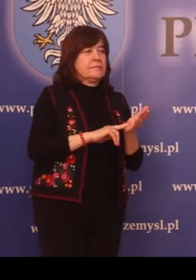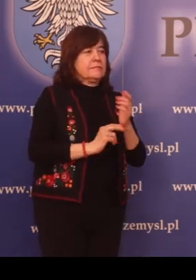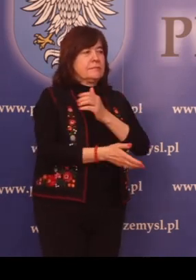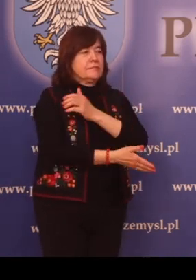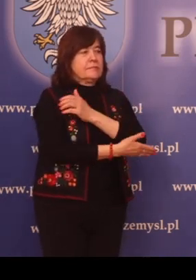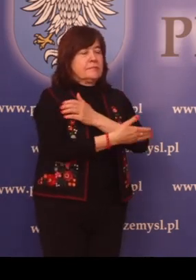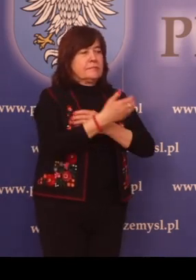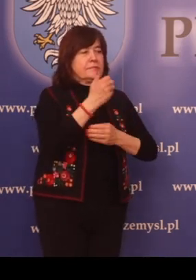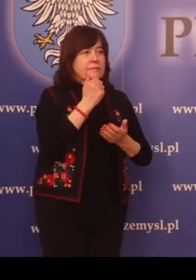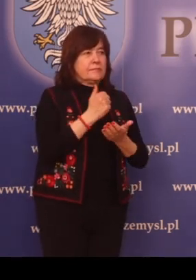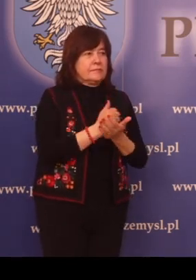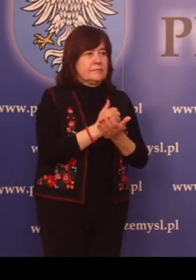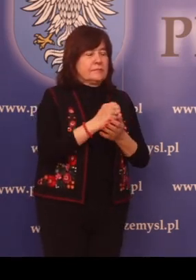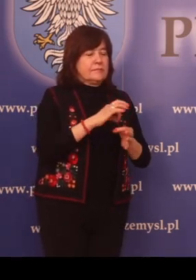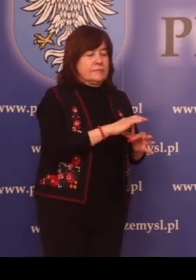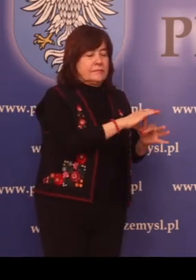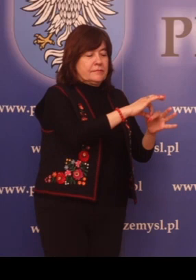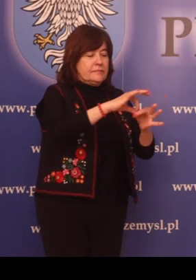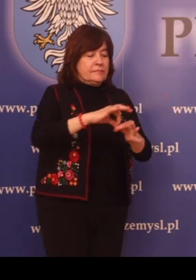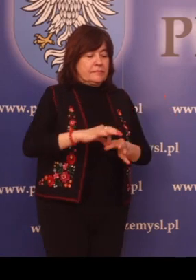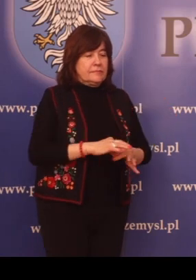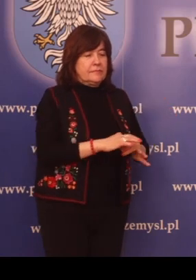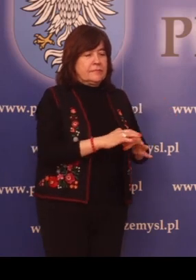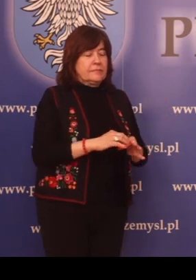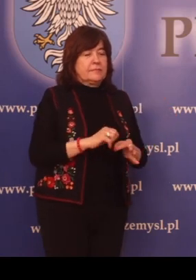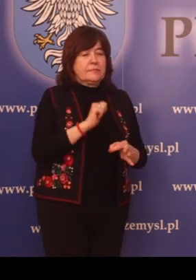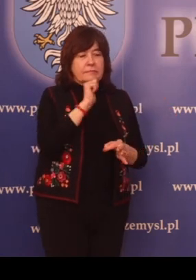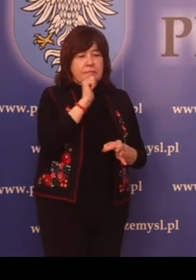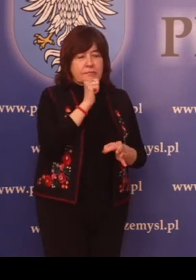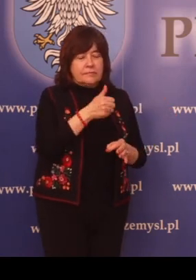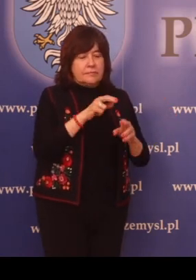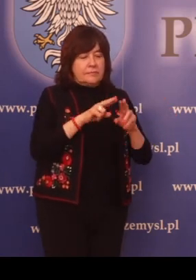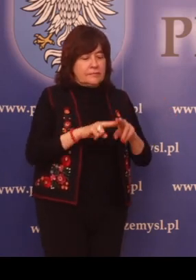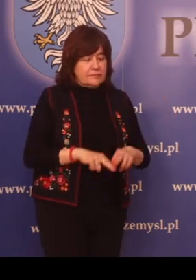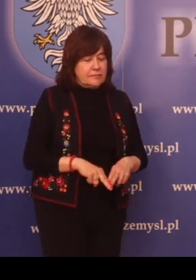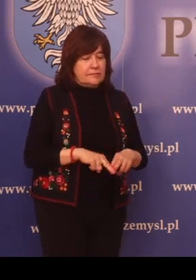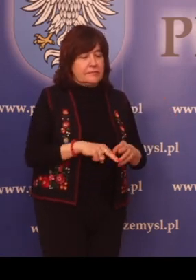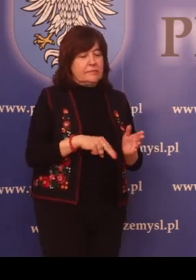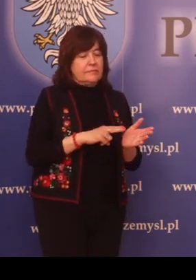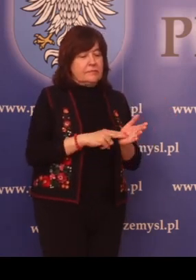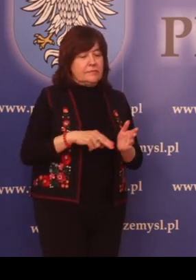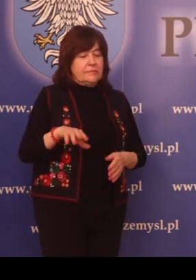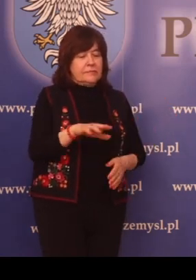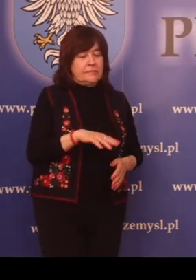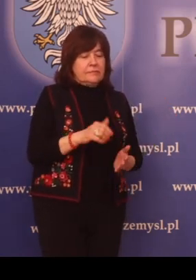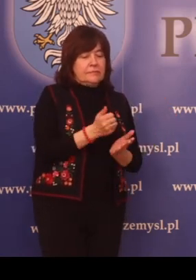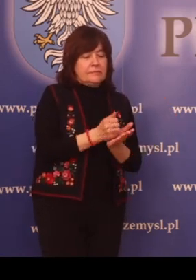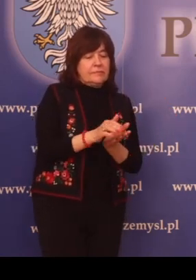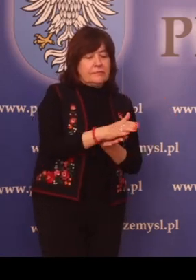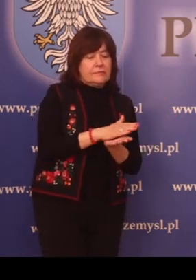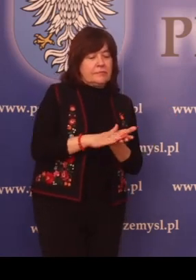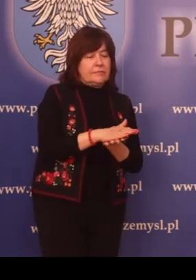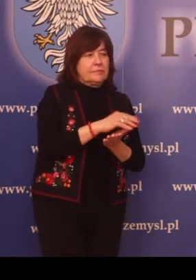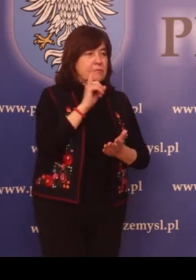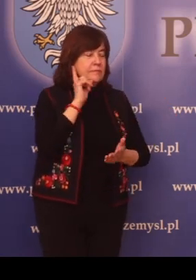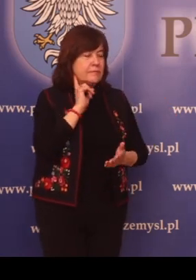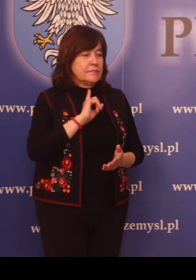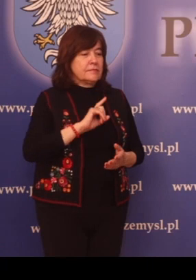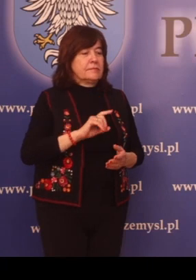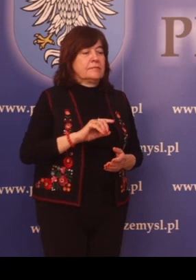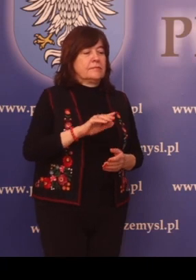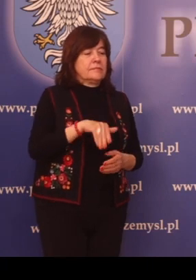podstawie prawa Unii Europejskiej przetrzymywanych na terenie powiatu przemyskiego oraz wydawanie